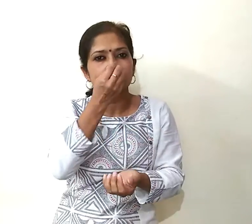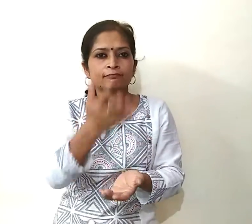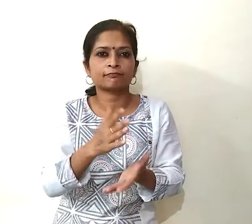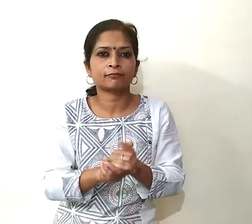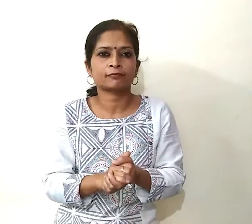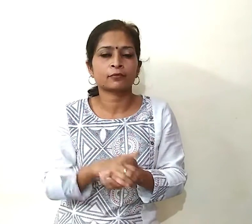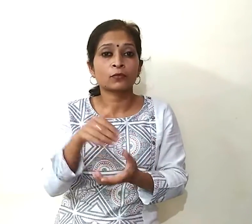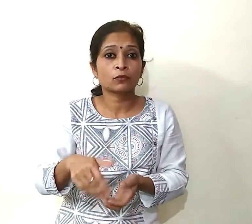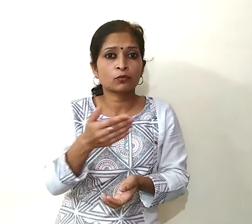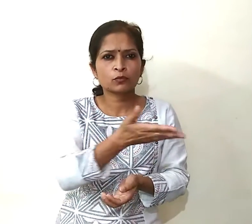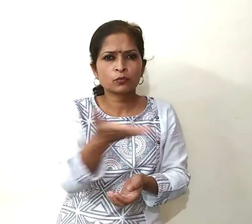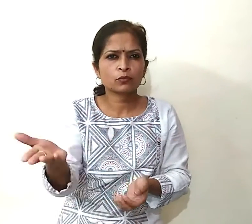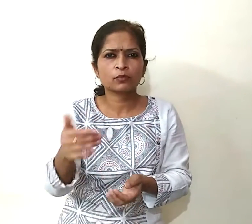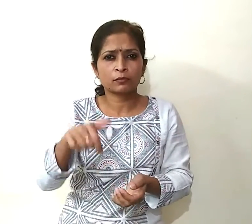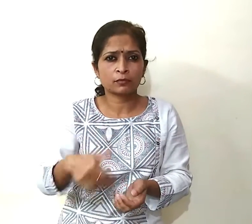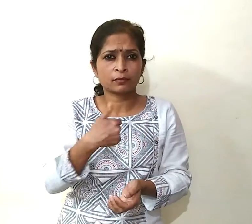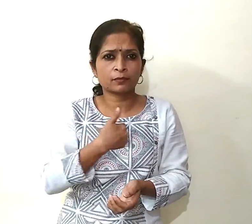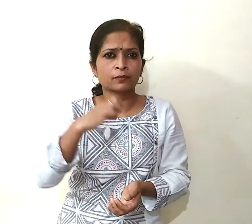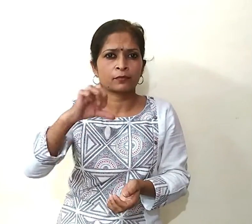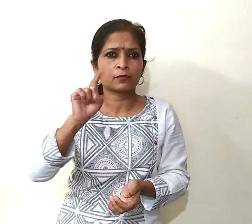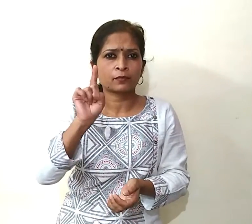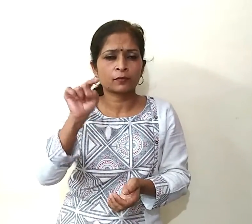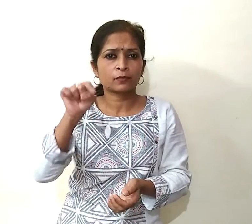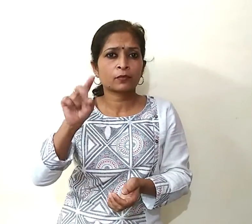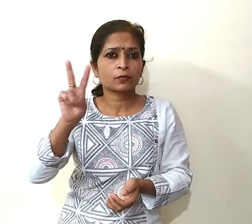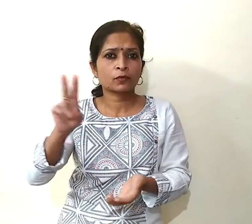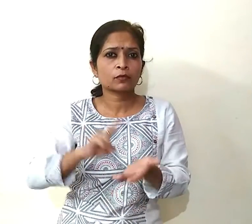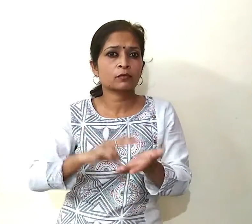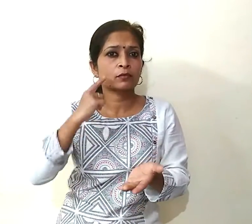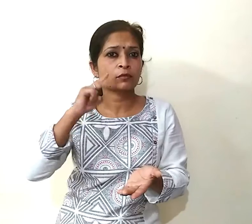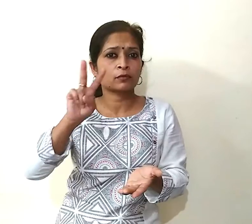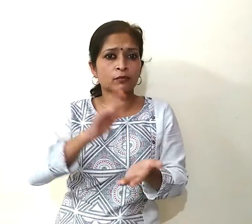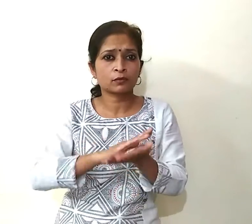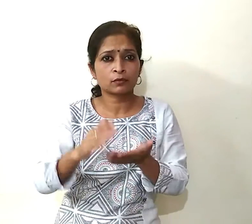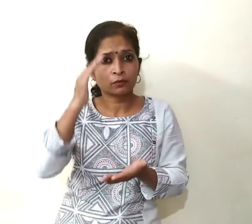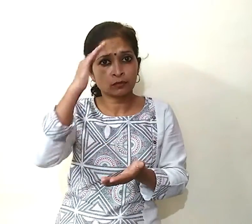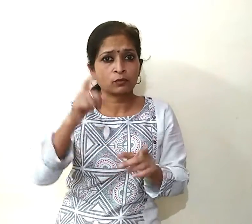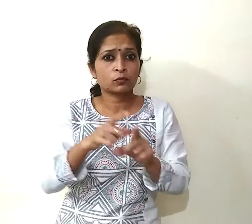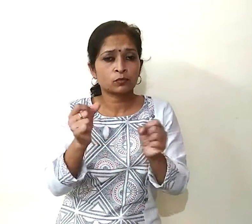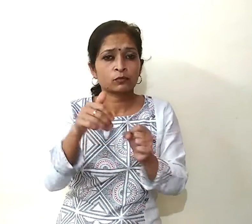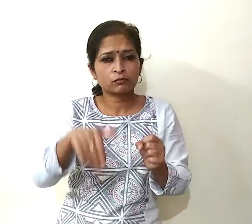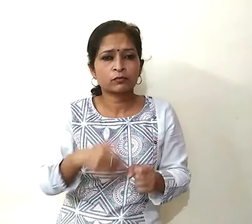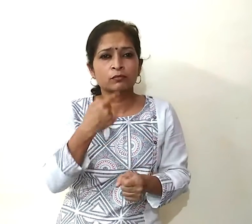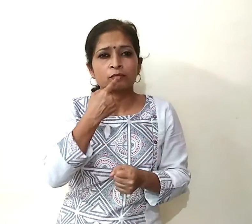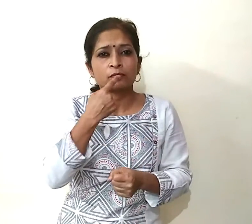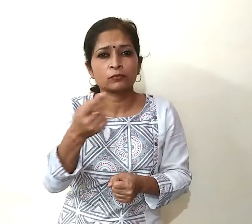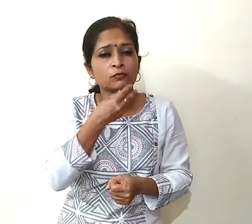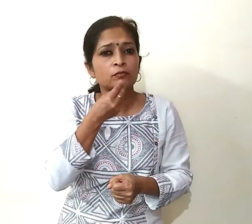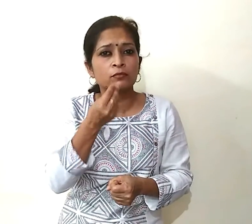शोताओं मैं 91.2 NIVH हलदून के माध्यम से आपसे हर दिक निवेदन करती हूँ कि इस आप